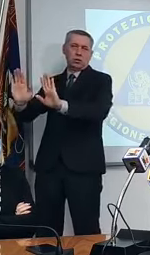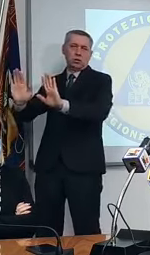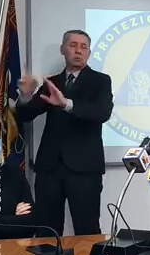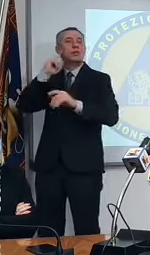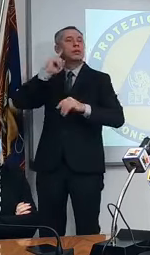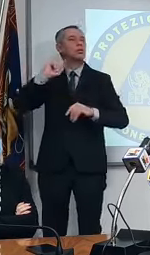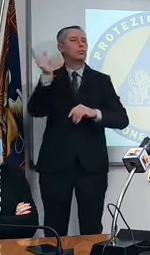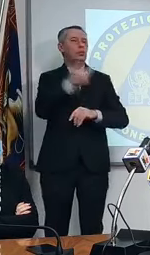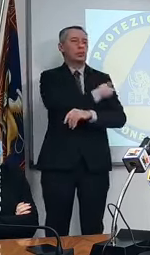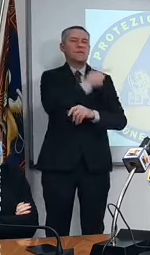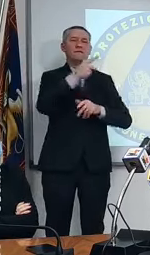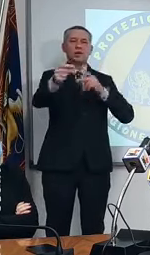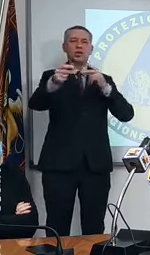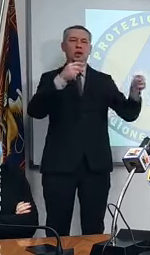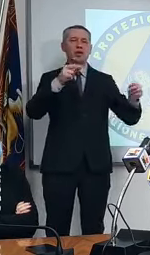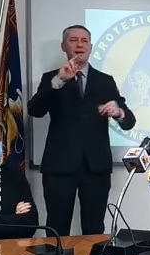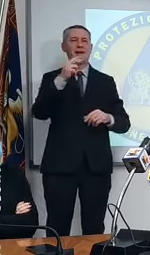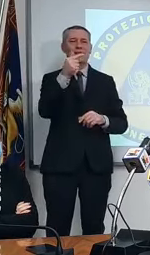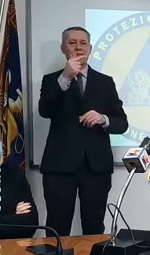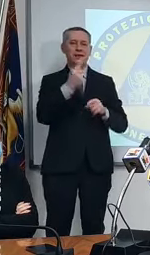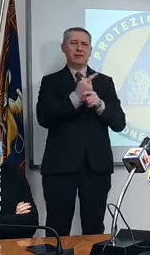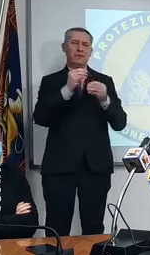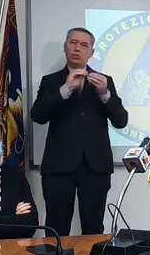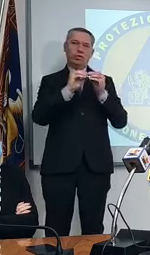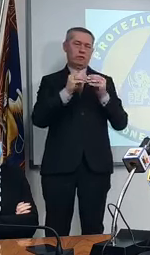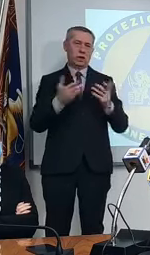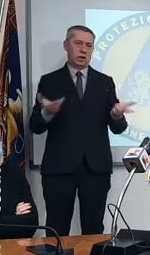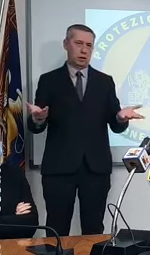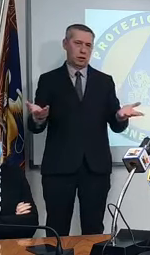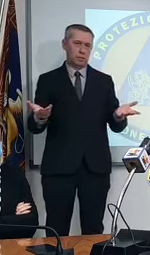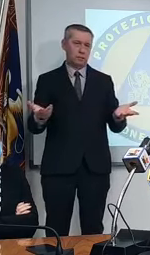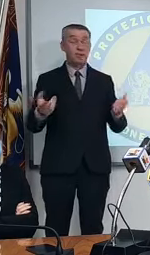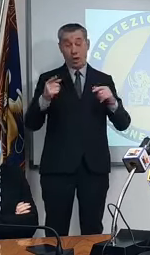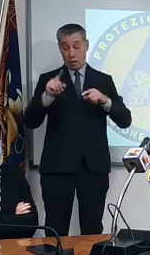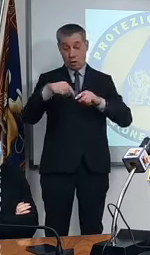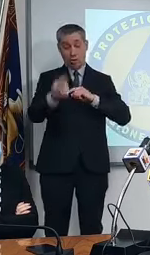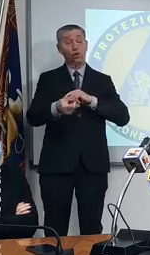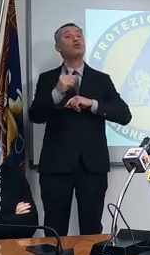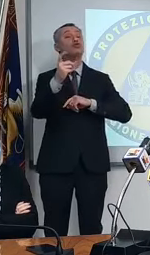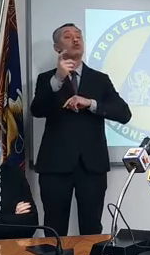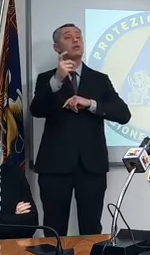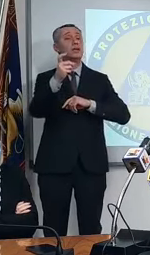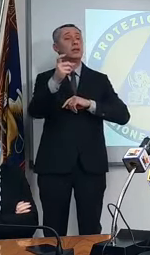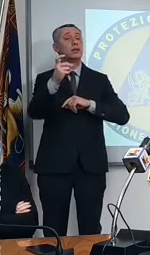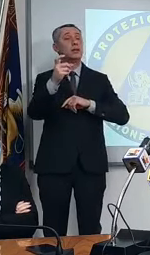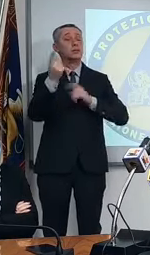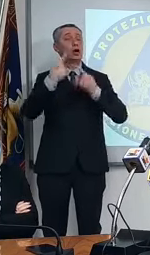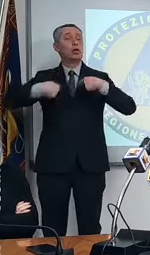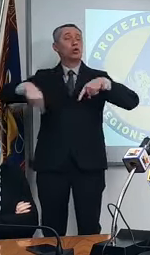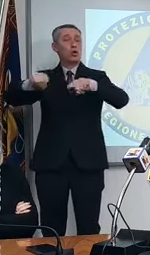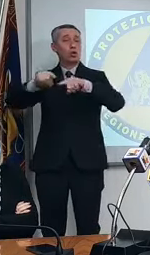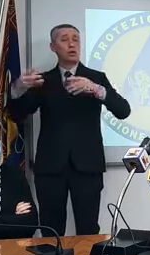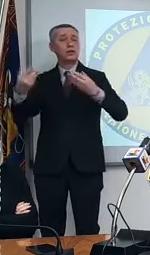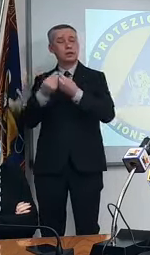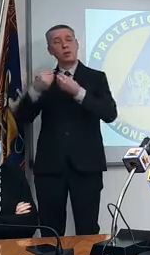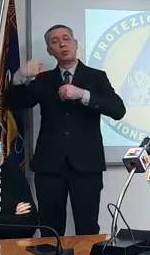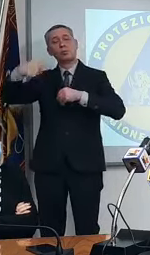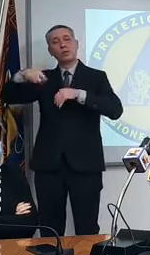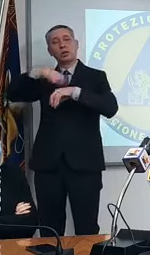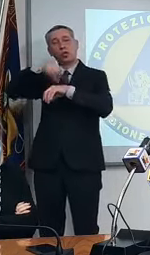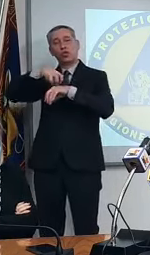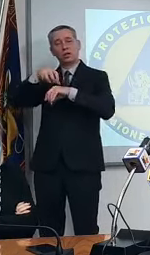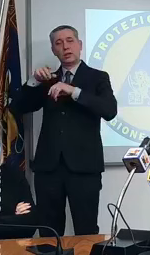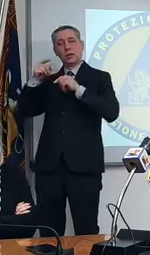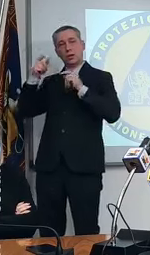quindi questo è il primo aspetto dopodiché noi avremo questa riunione giovedì con il Presidente del Consiglio immagino si parli di recovery